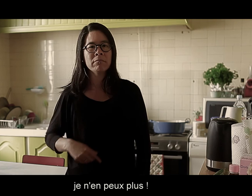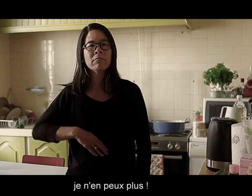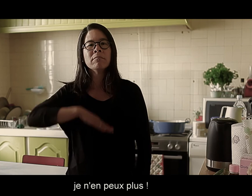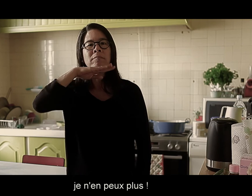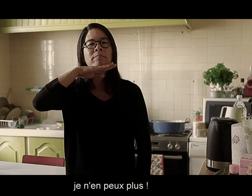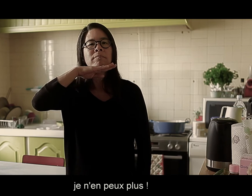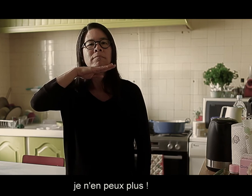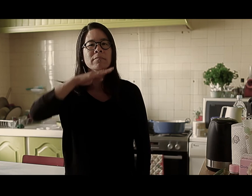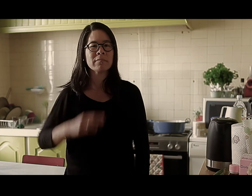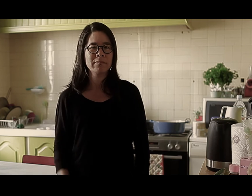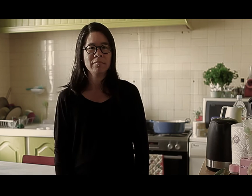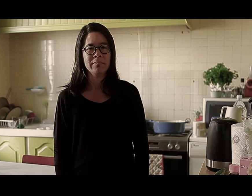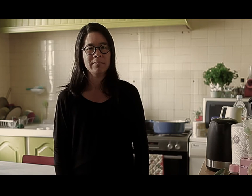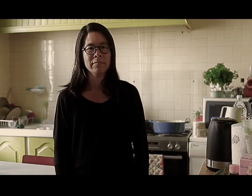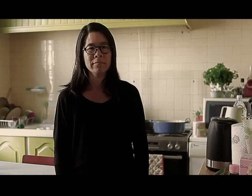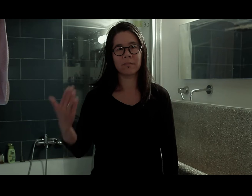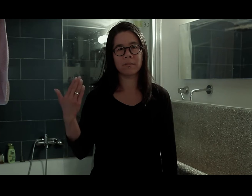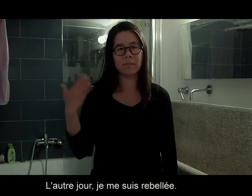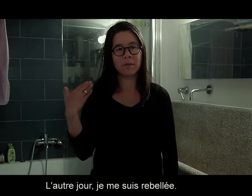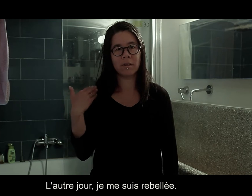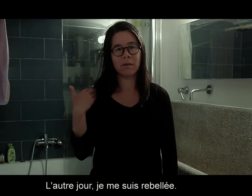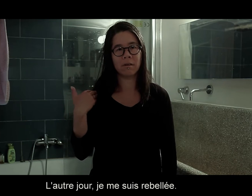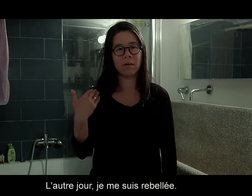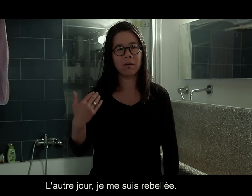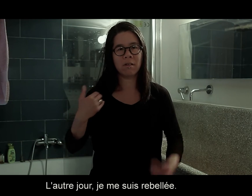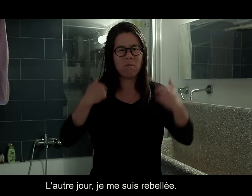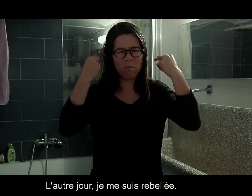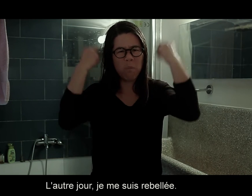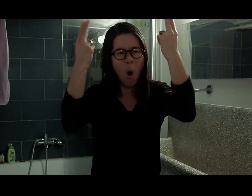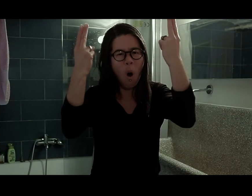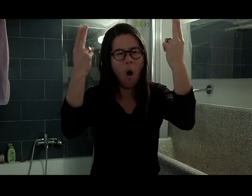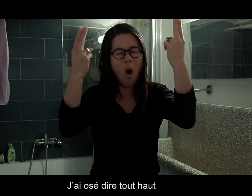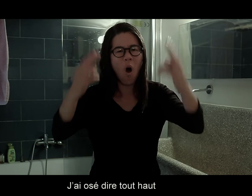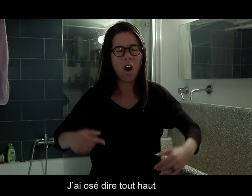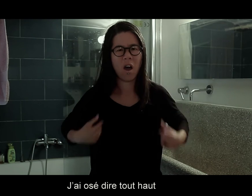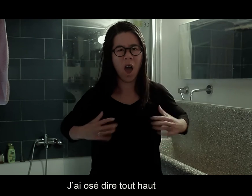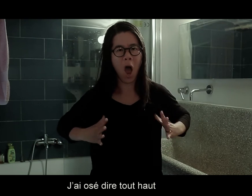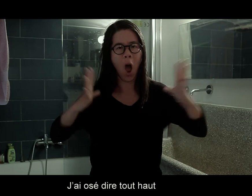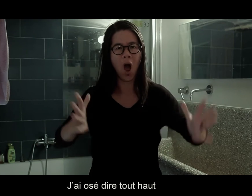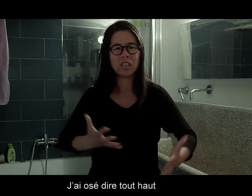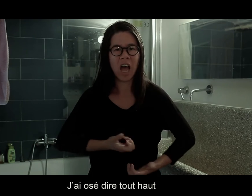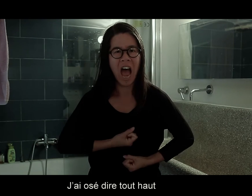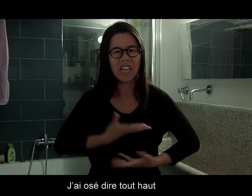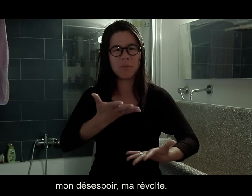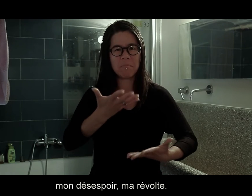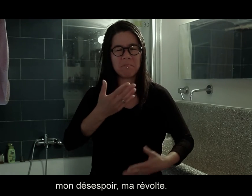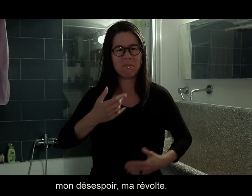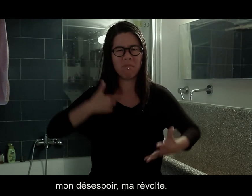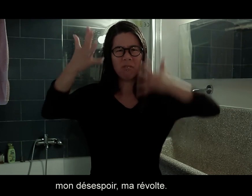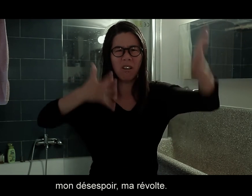plus. L'autre jour je me suis rebellée. J'ai osé dire tout haut, mon désespoir,